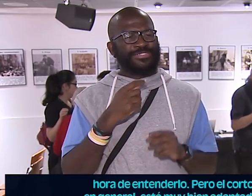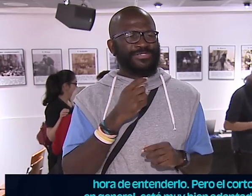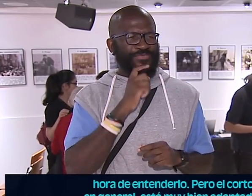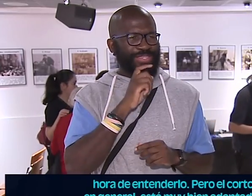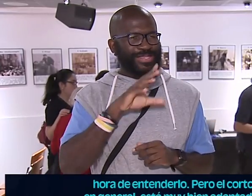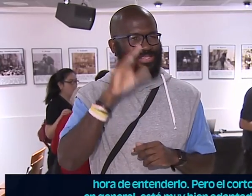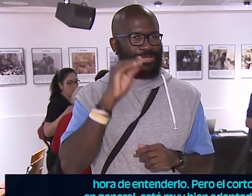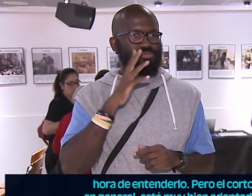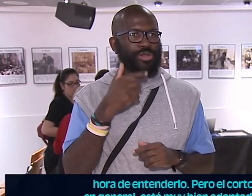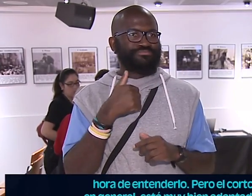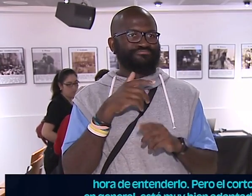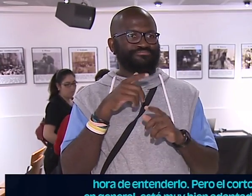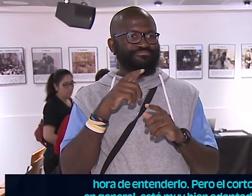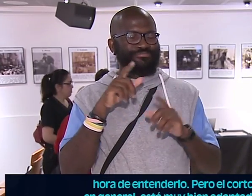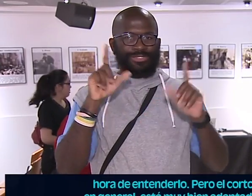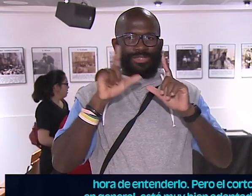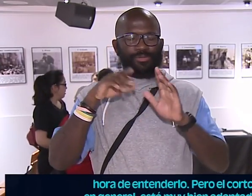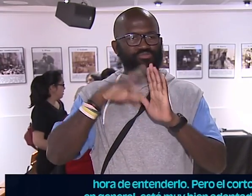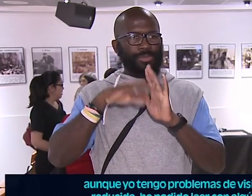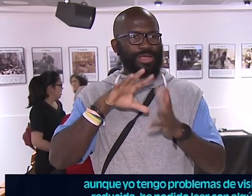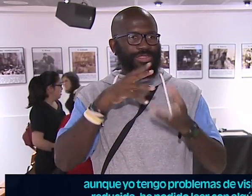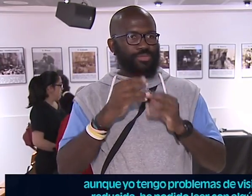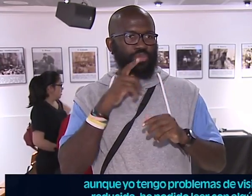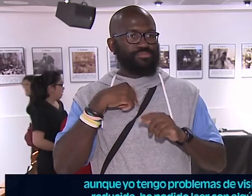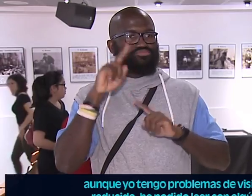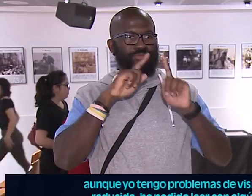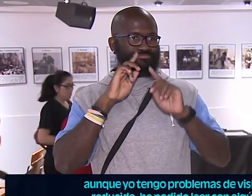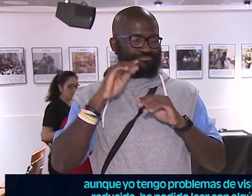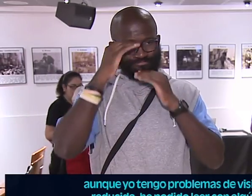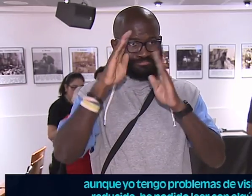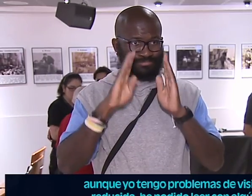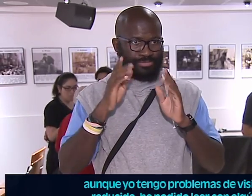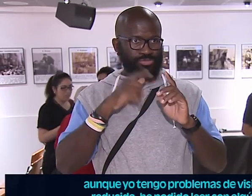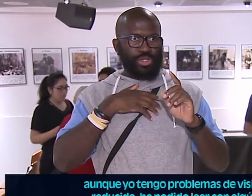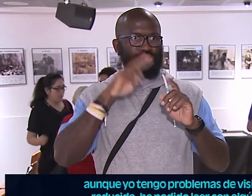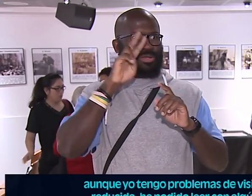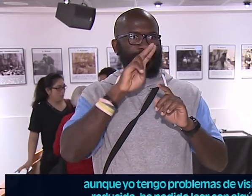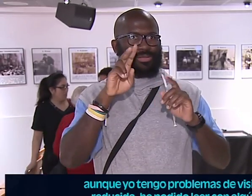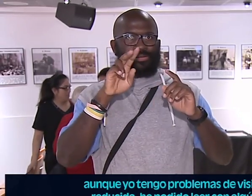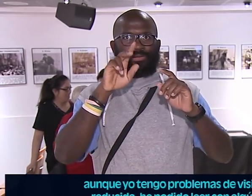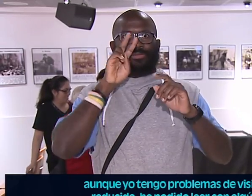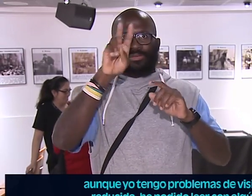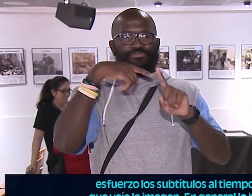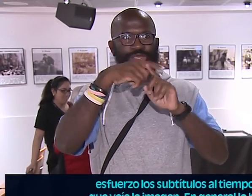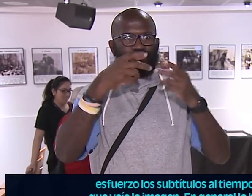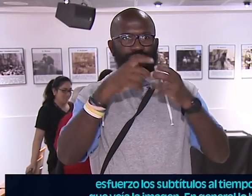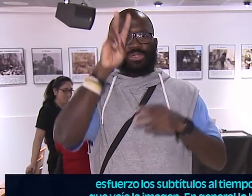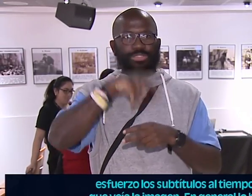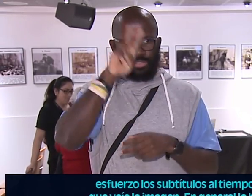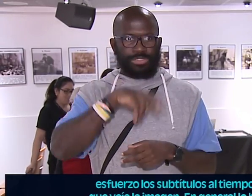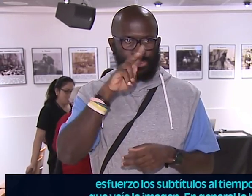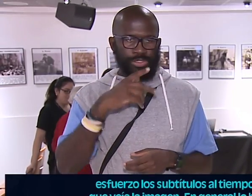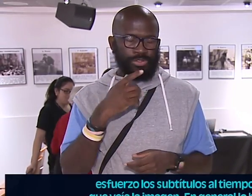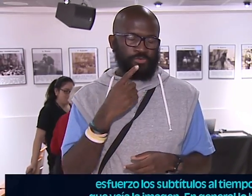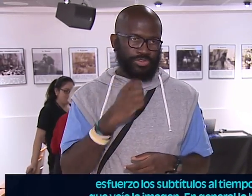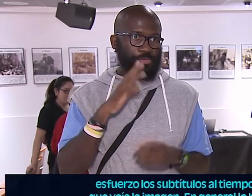Pero el corto en general está muy bien adaptado y aunque yo tengo problemas de visión reducida, he podido leer con algún esfuerzo los